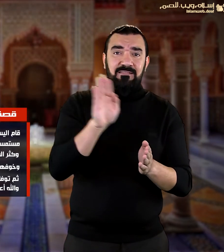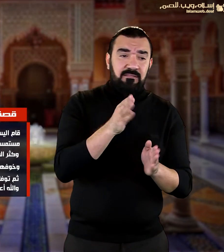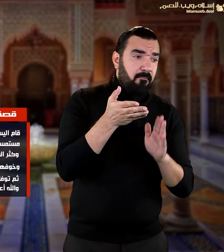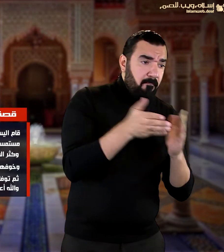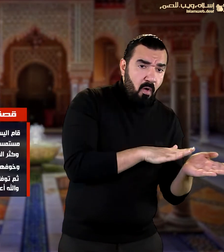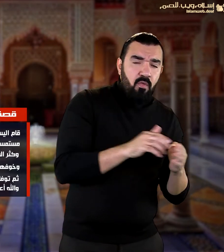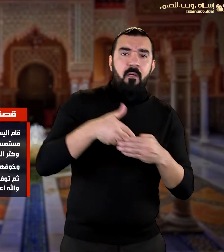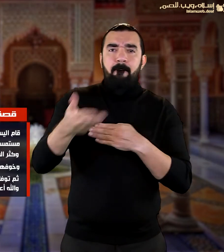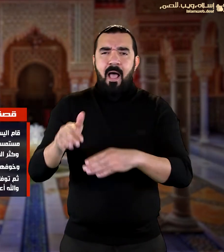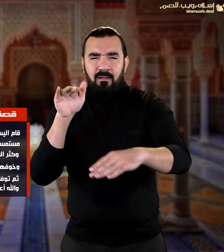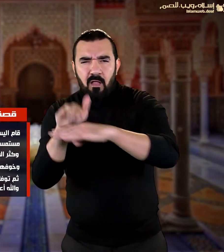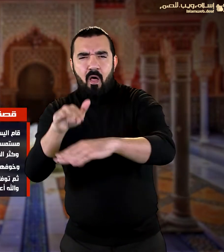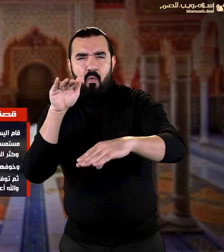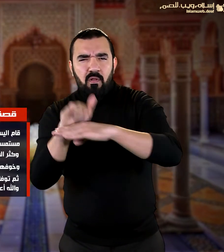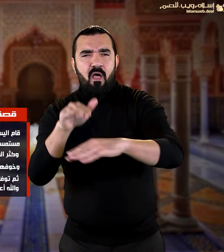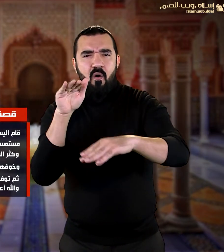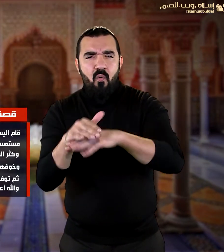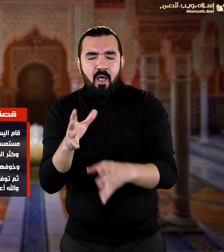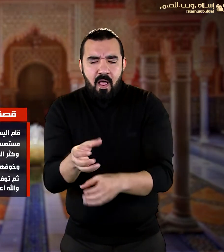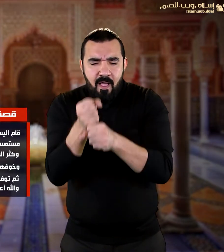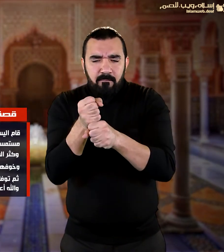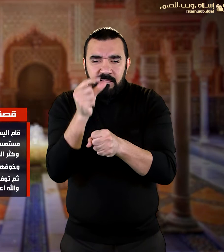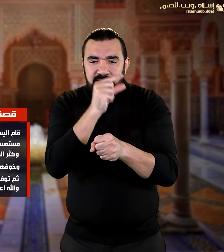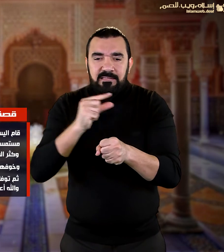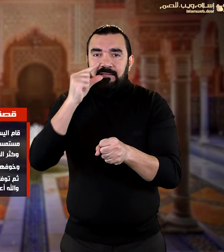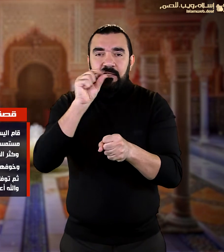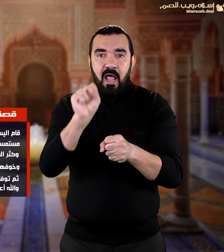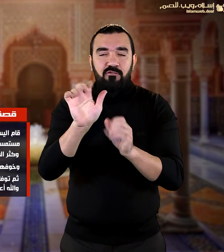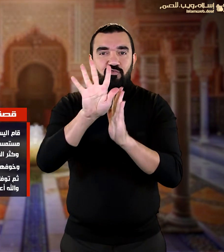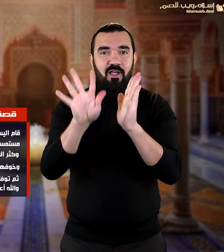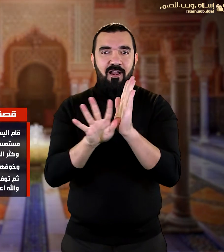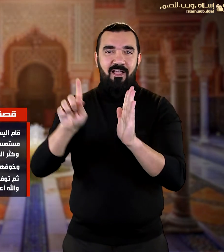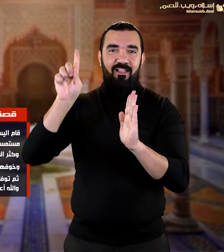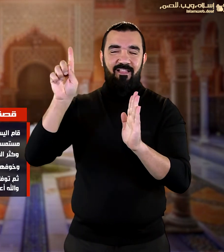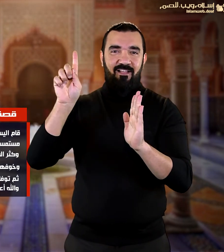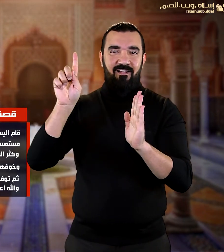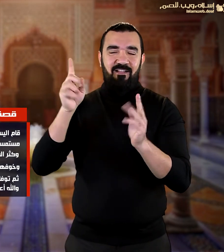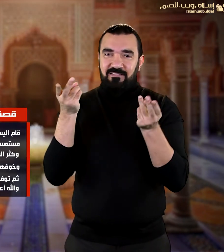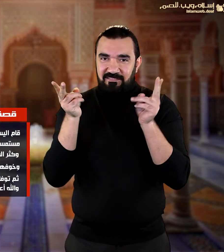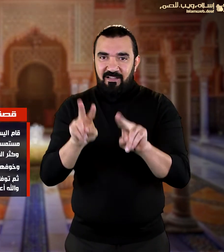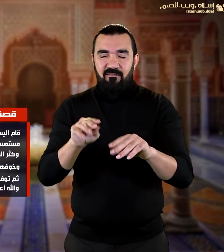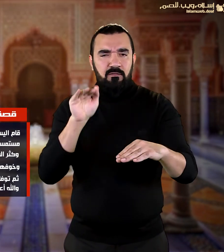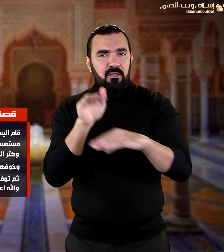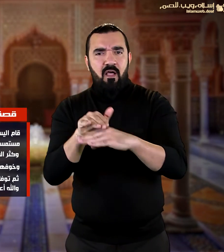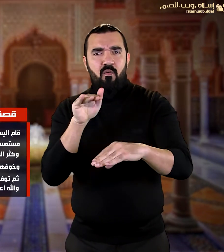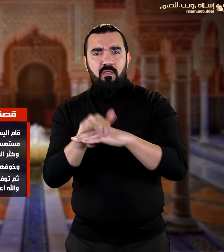بمنهاجه وشريعته وقد كثرت في زمانه الأحداث